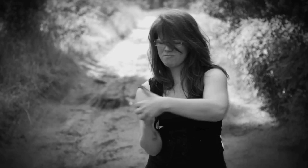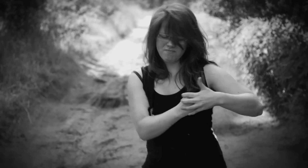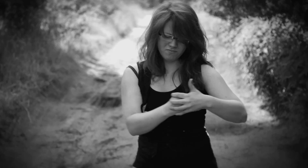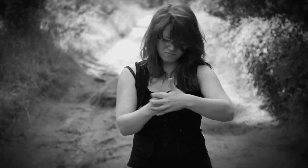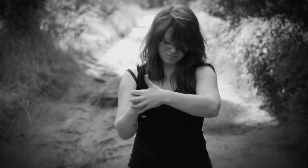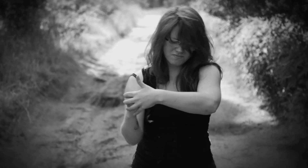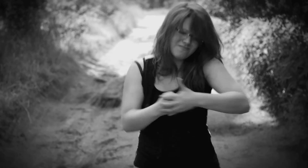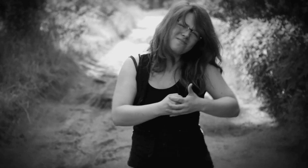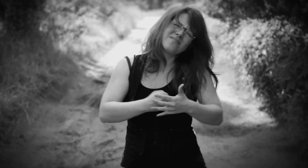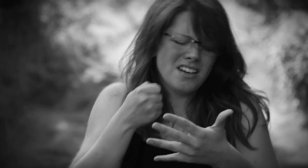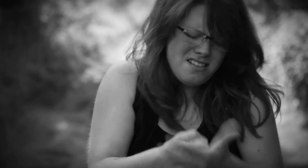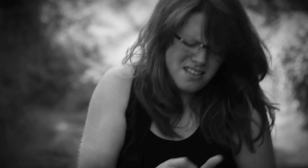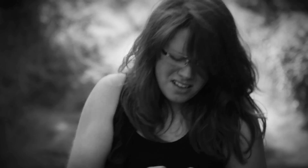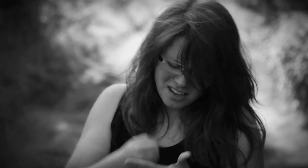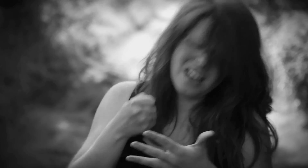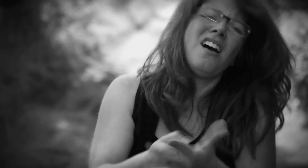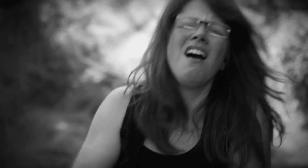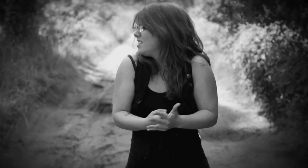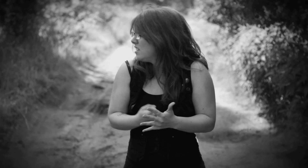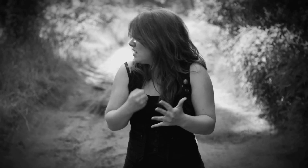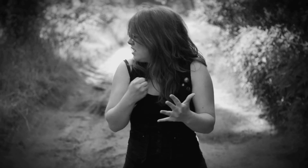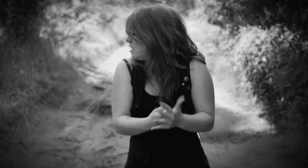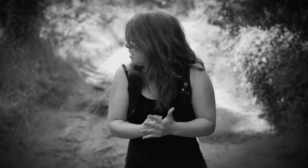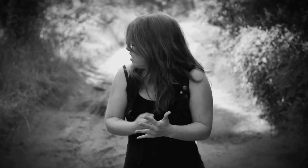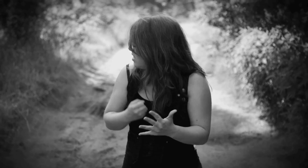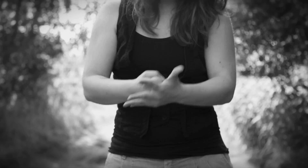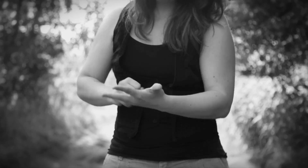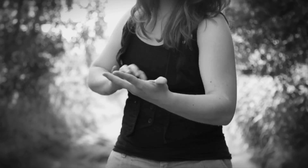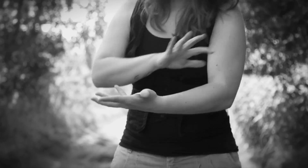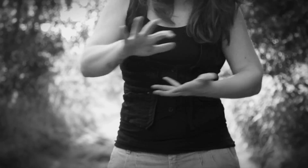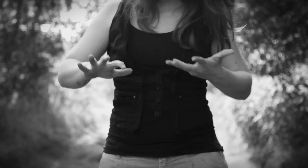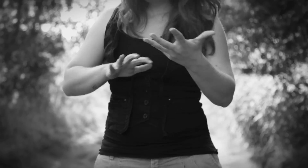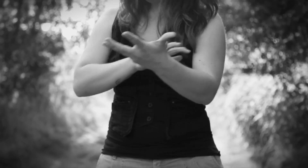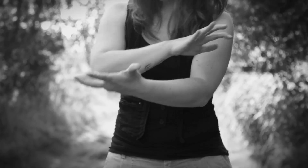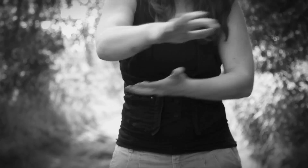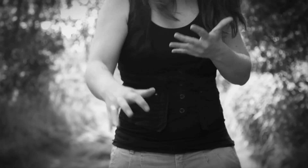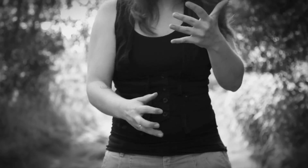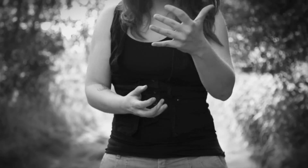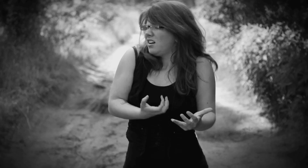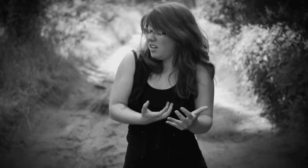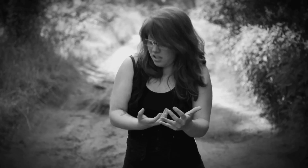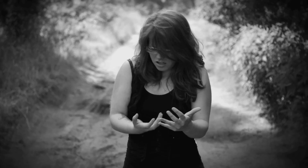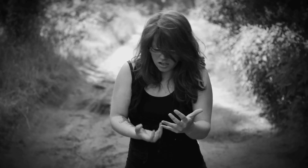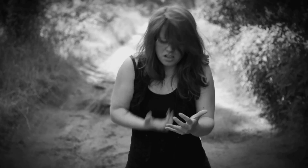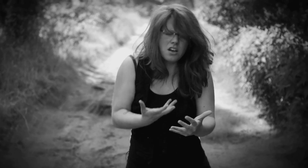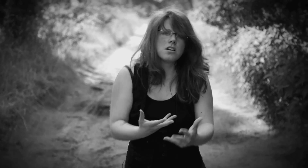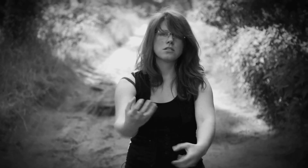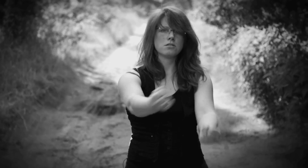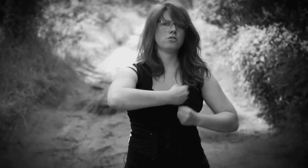bringen Und immer wenn mein Herz nach dir ruft und das Chaos ausbricht in mir drin Schicke